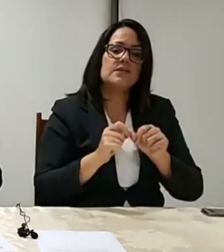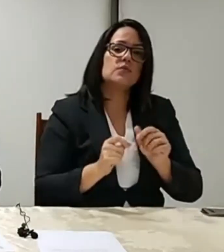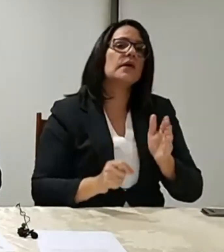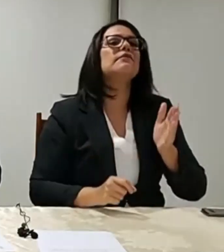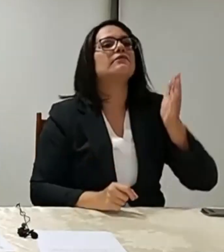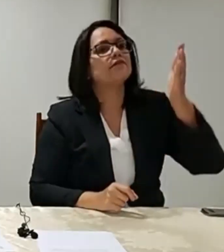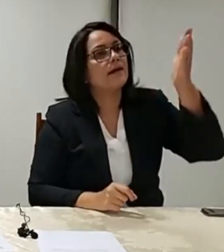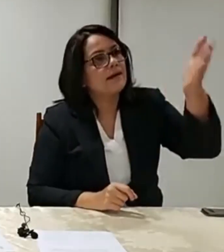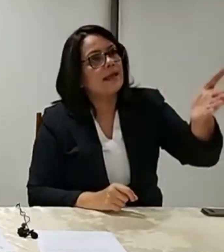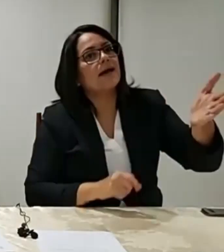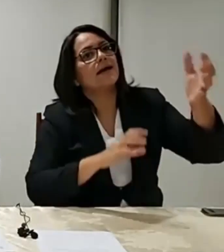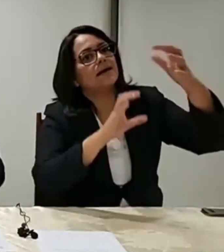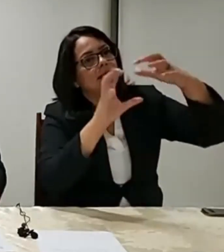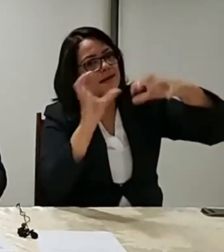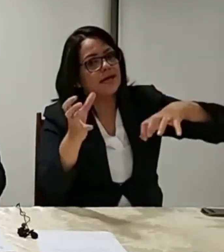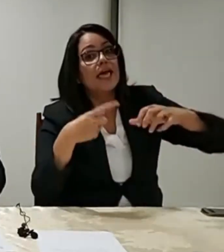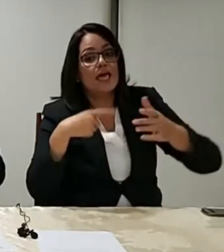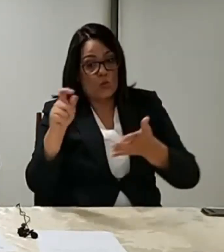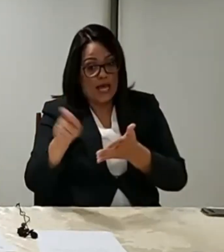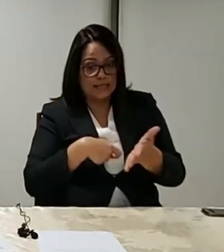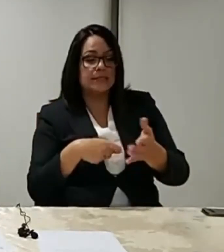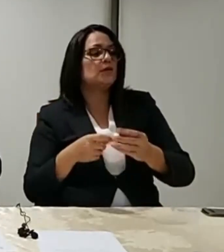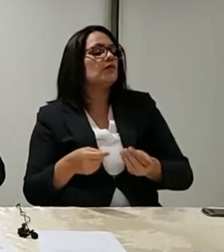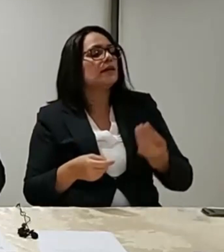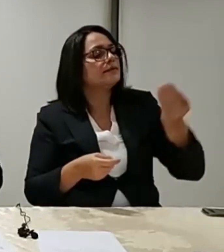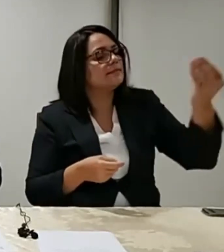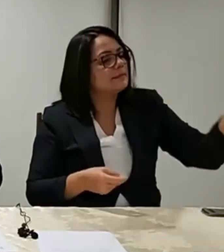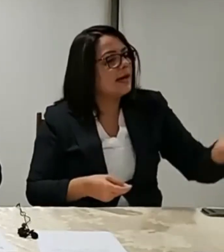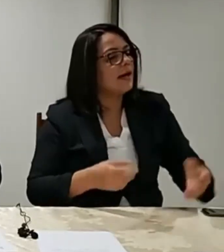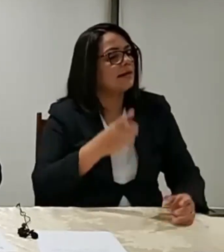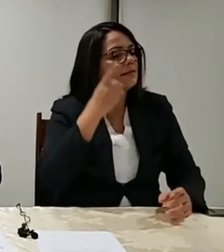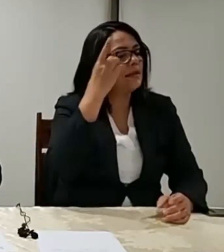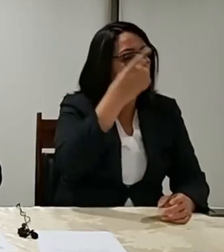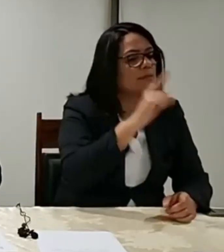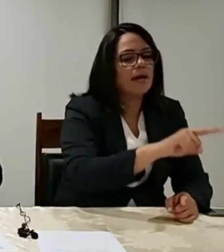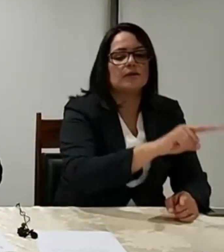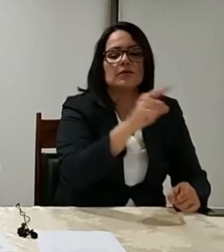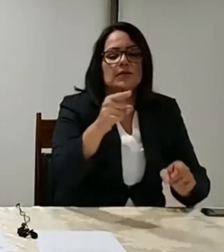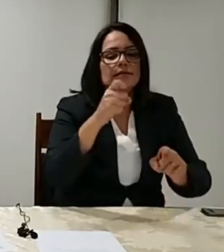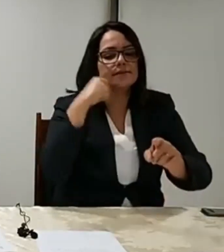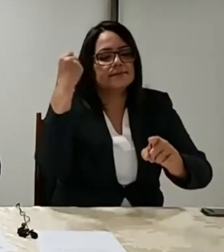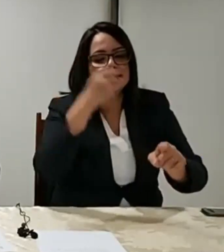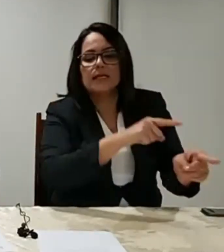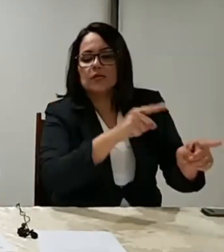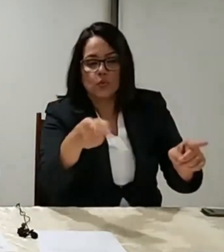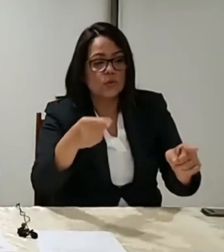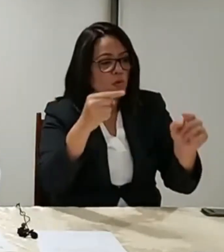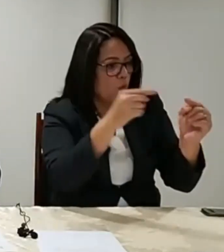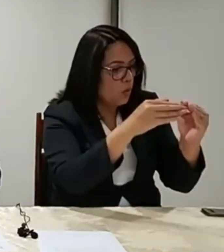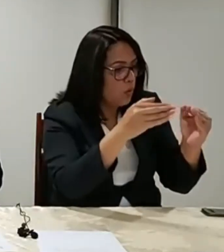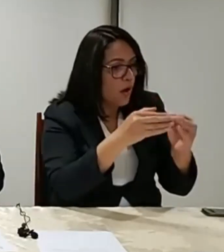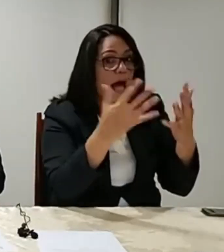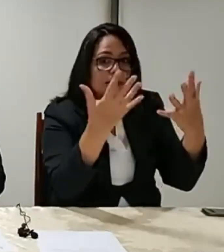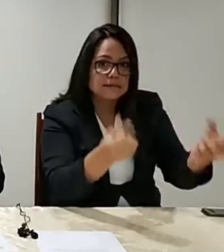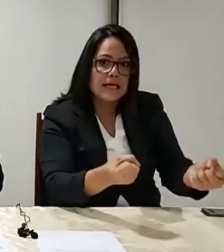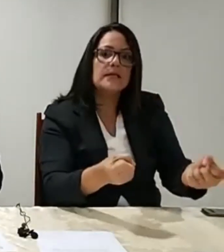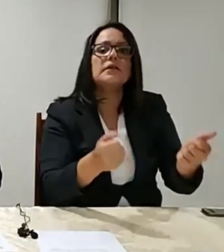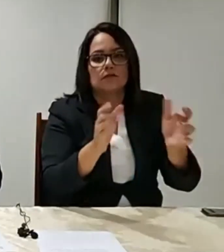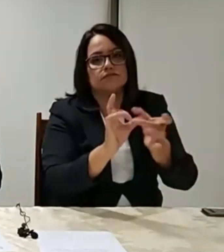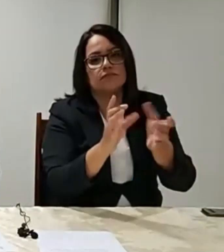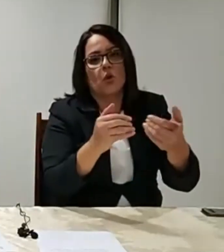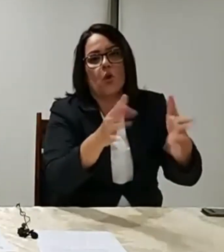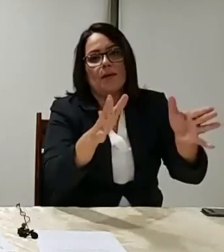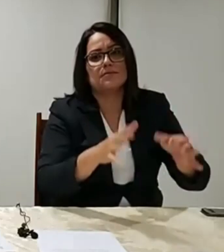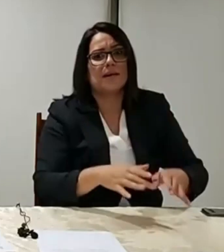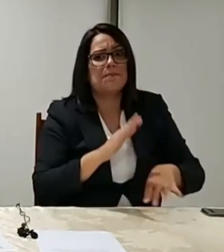parlamento. Lá o Daniel vai votar, os senadores vão votar. E, se eles concordarem, daí entra em vigor. Agora, um decreto